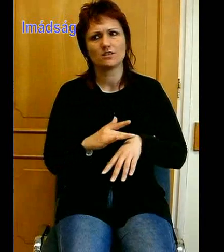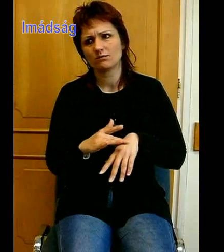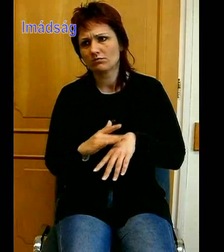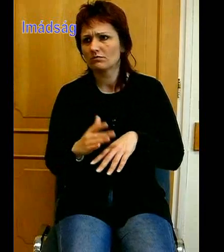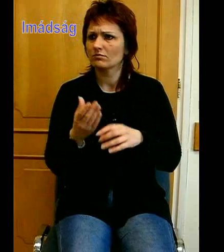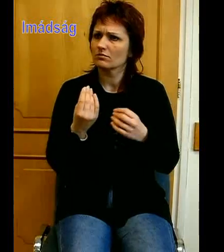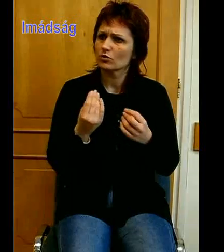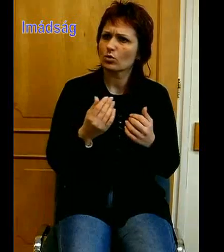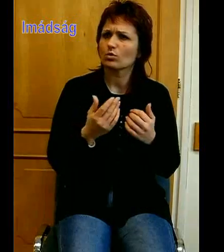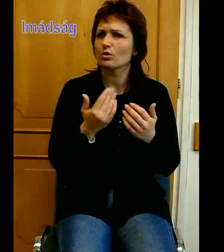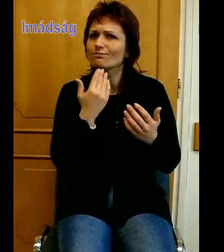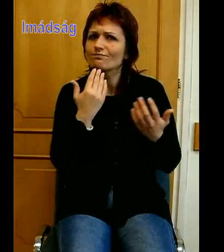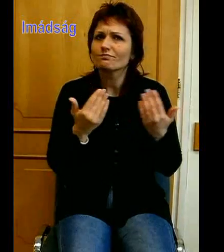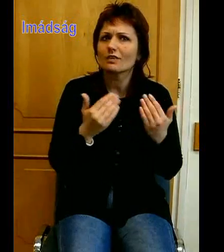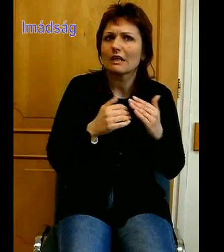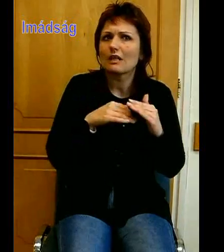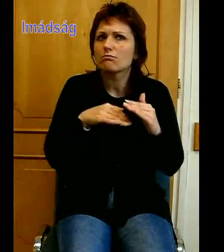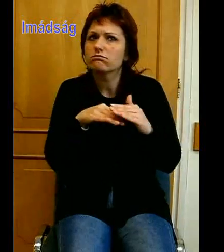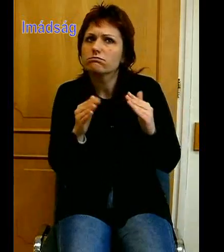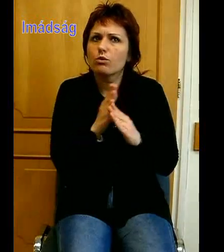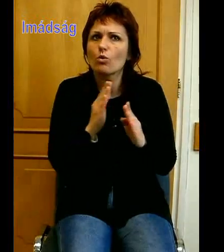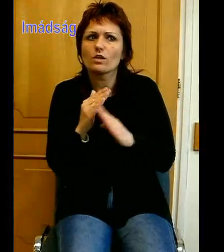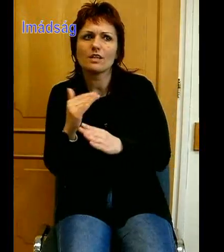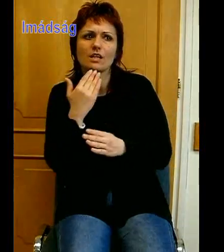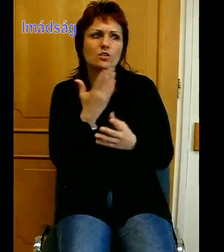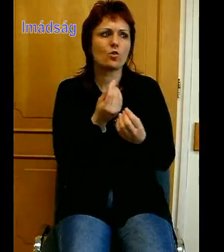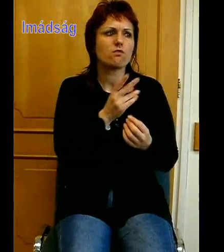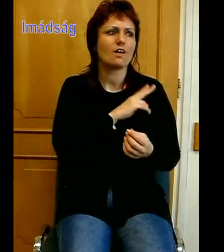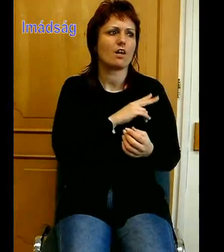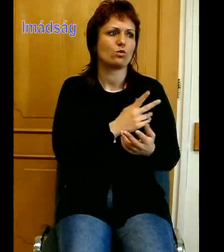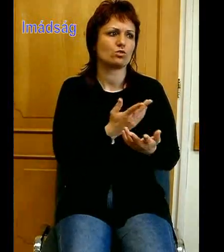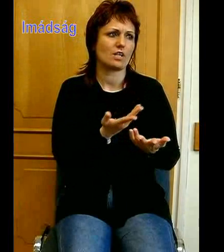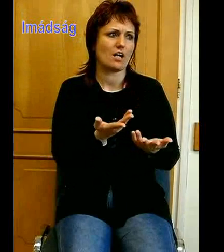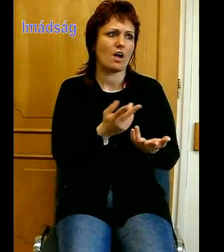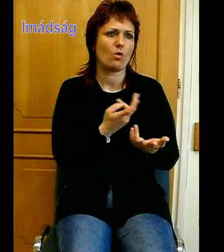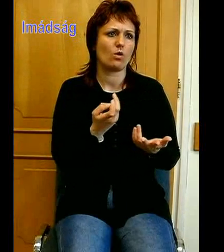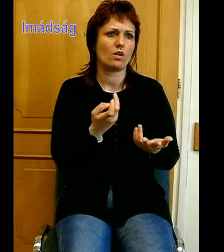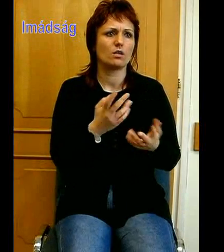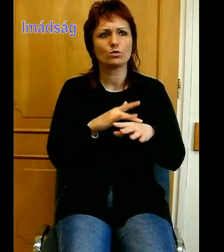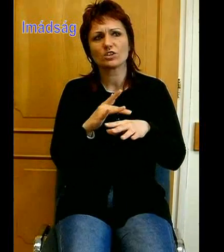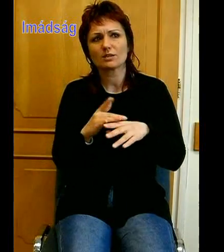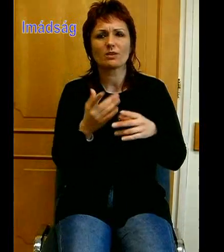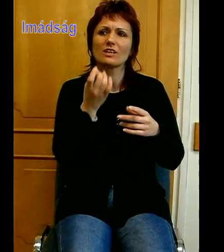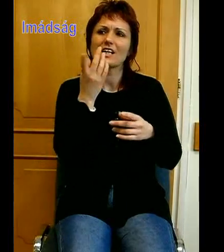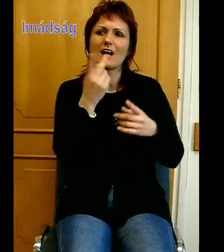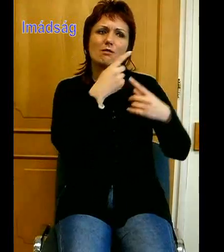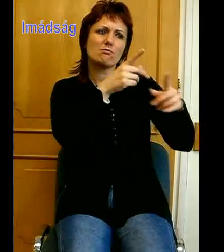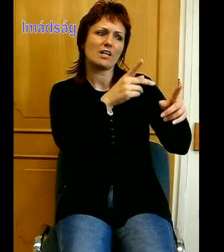különféle felelősségek alól. Bocsáss meg, hogy inkább másokat vádolunk, minthogy mi bármi jót